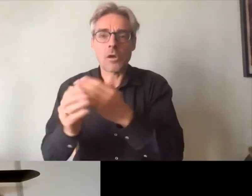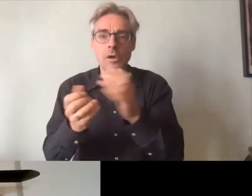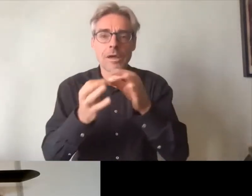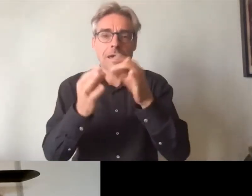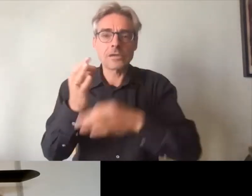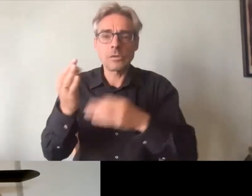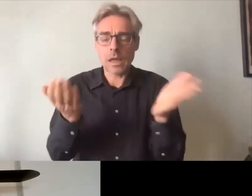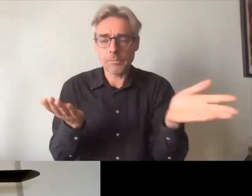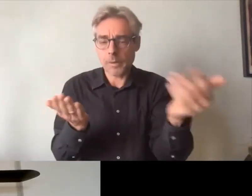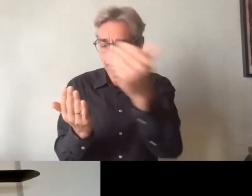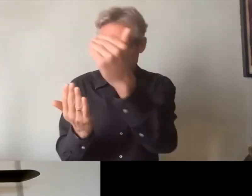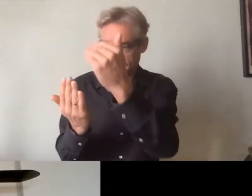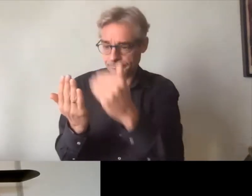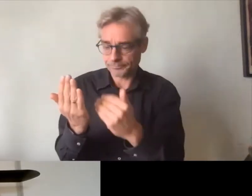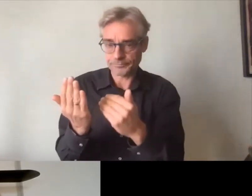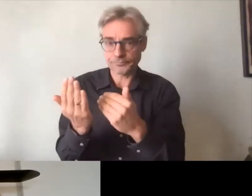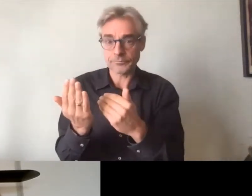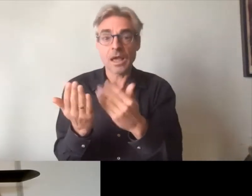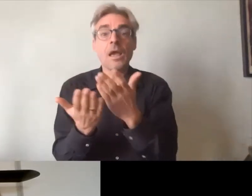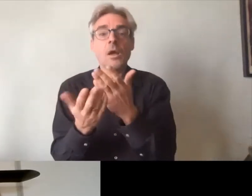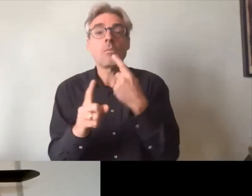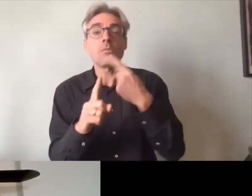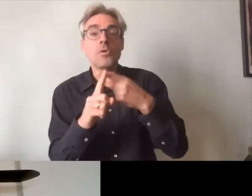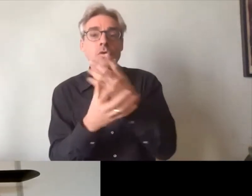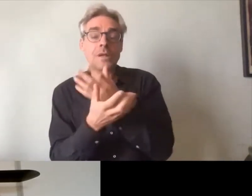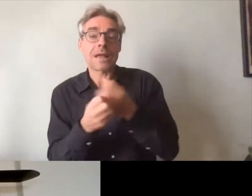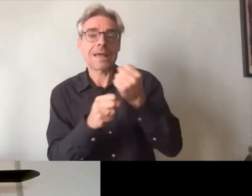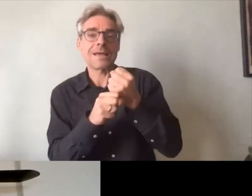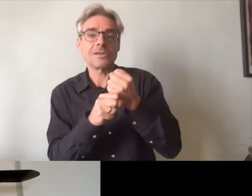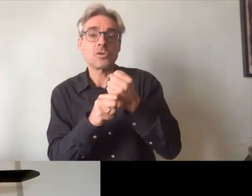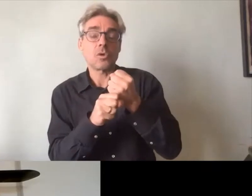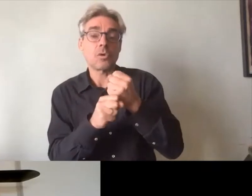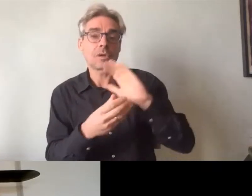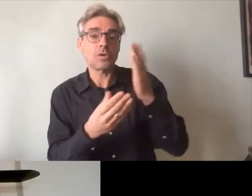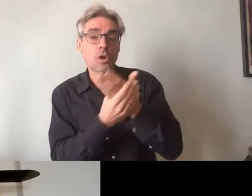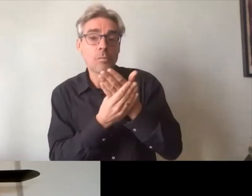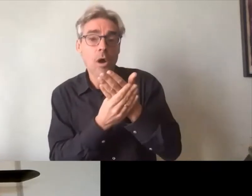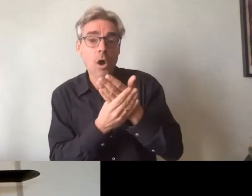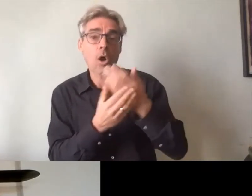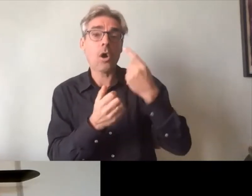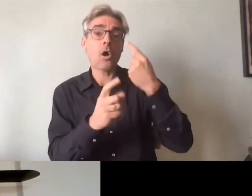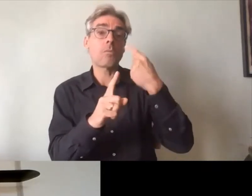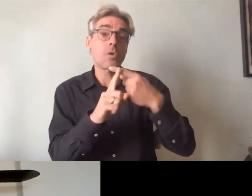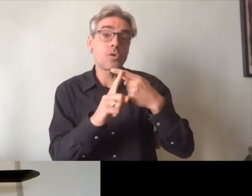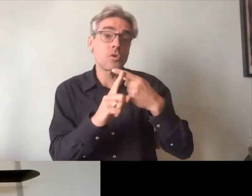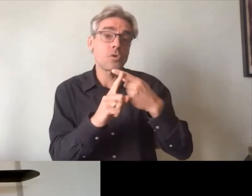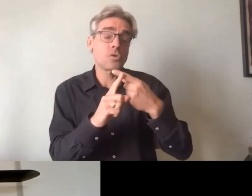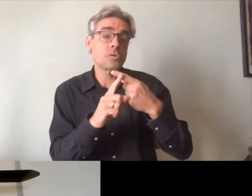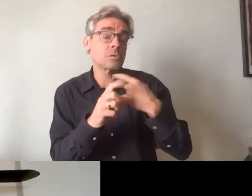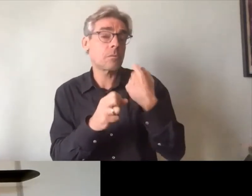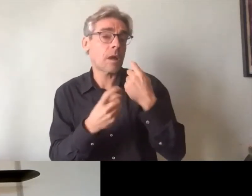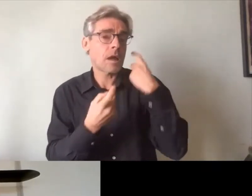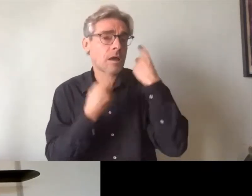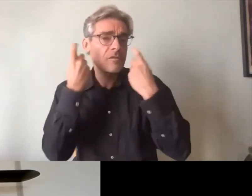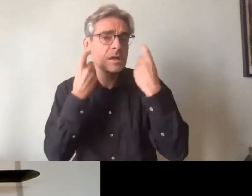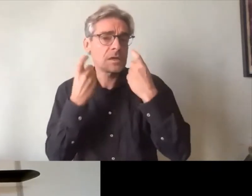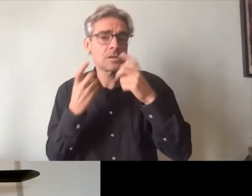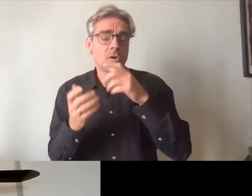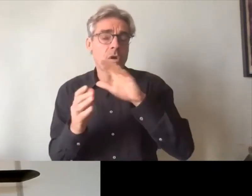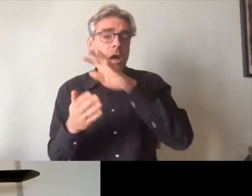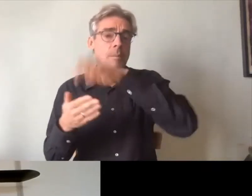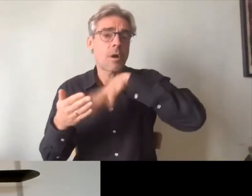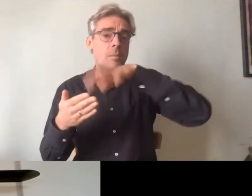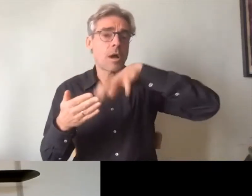les livrables finaux mais avant ça aussi un travail aussi d'examen sur le rapport